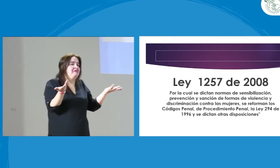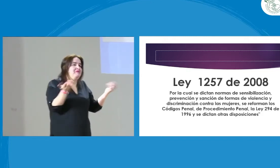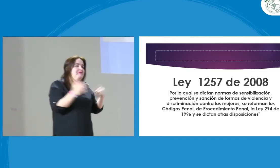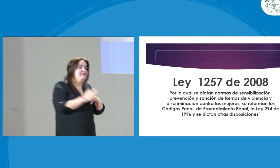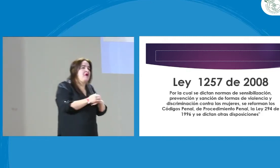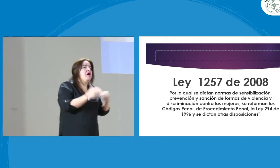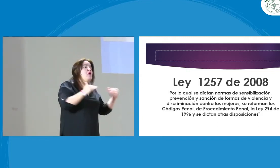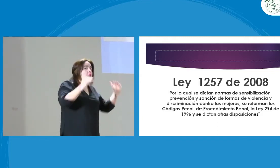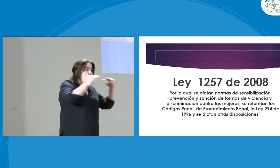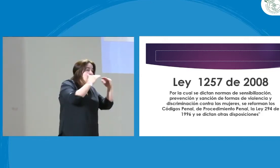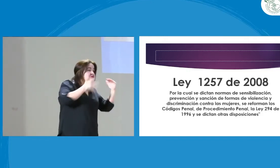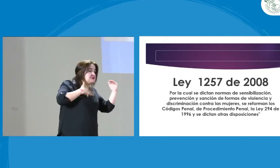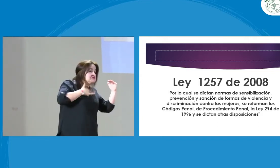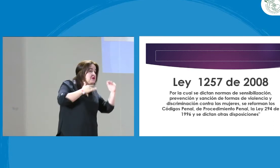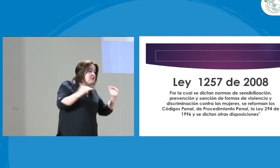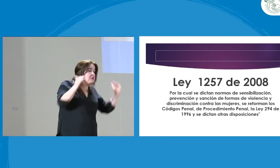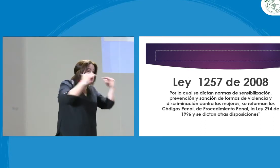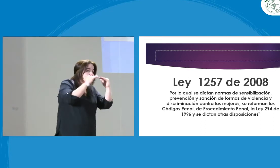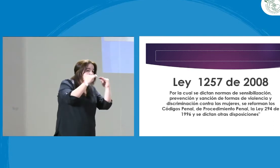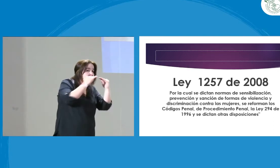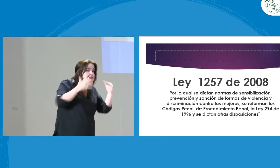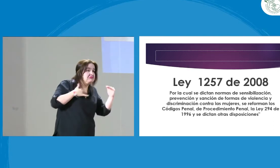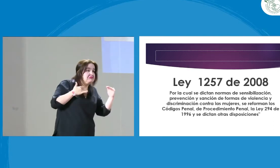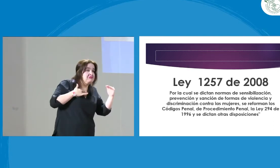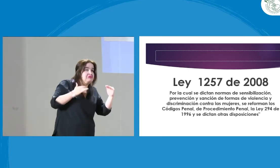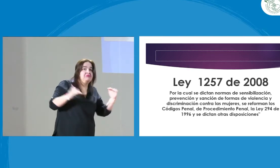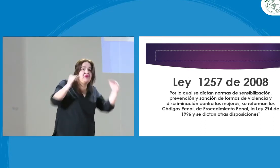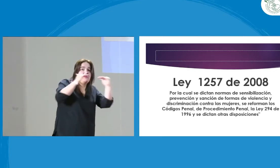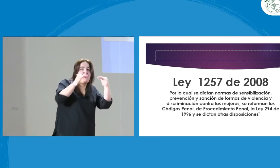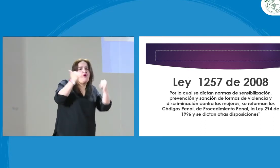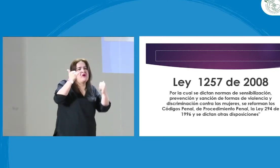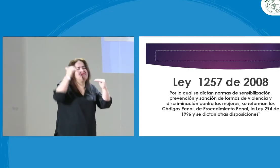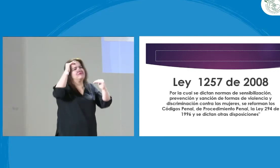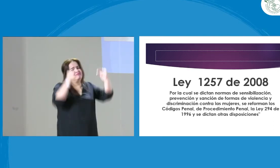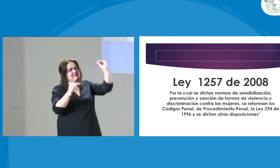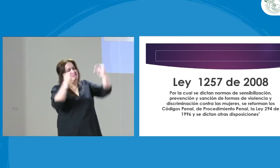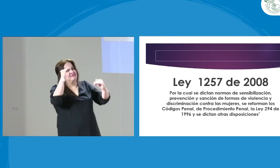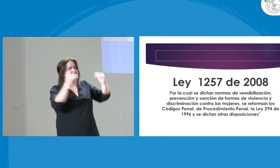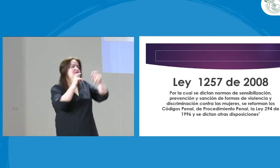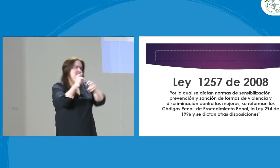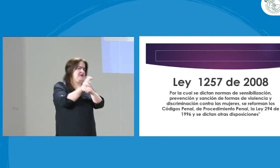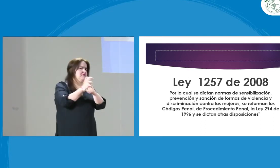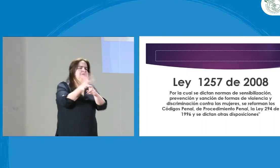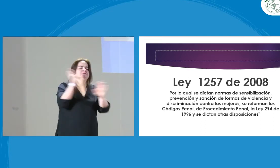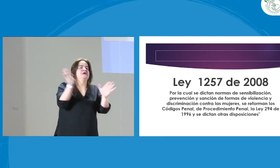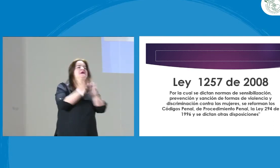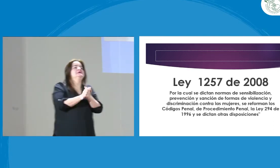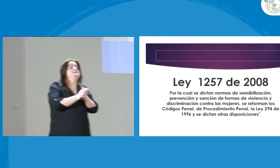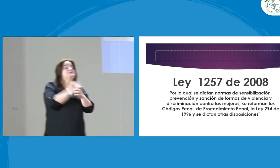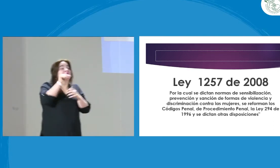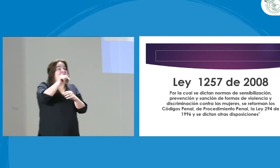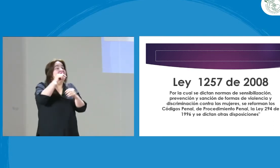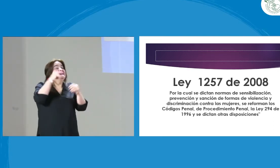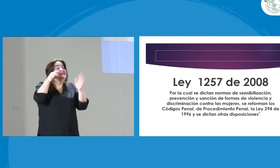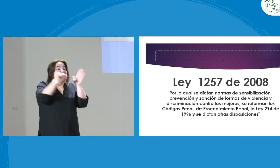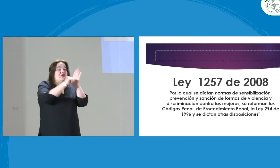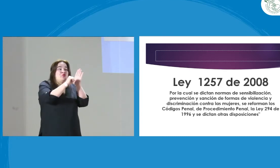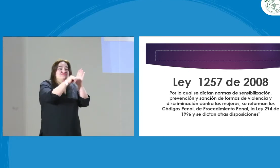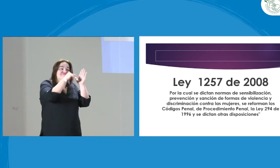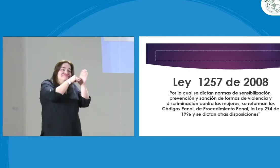En desventaja a diferencia de los hombres. ¿Estamos en igual de condiciones o estamos en desventaja? Bueno,